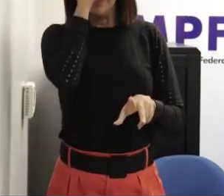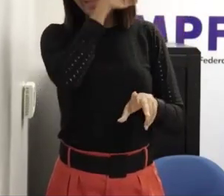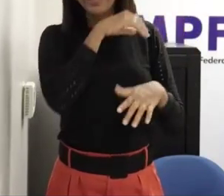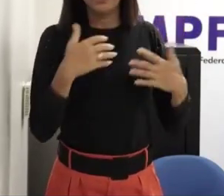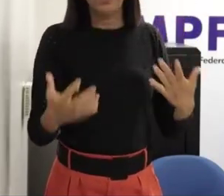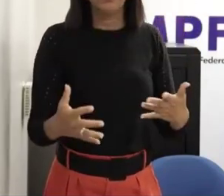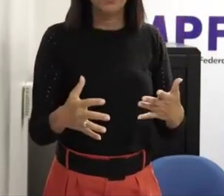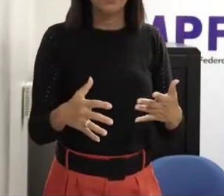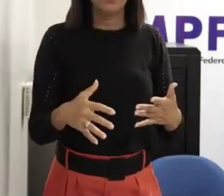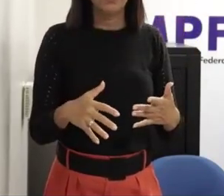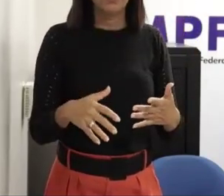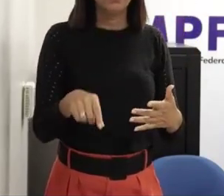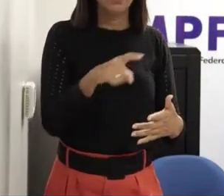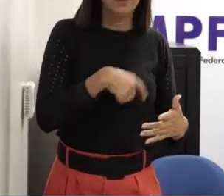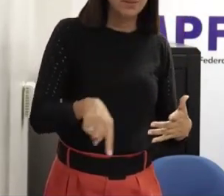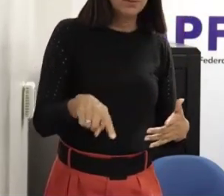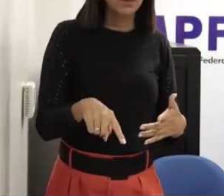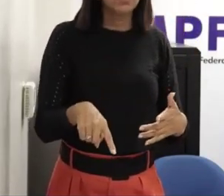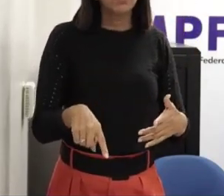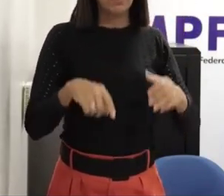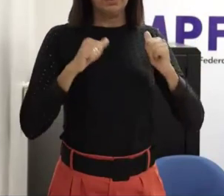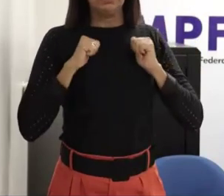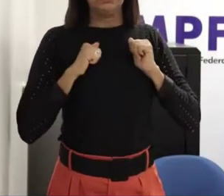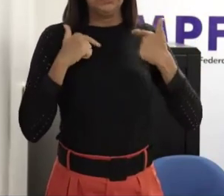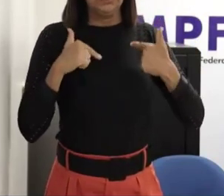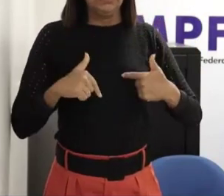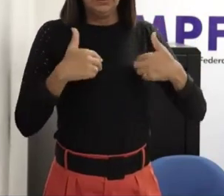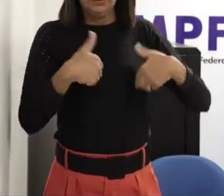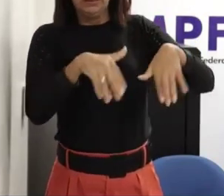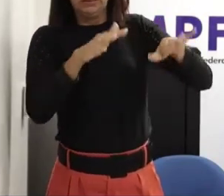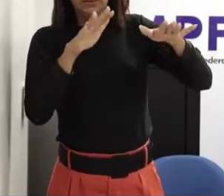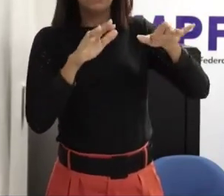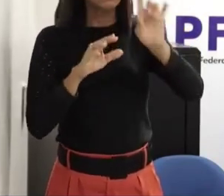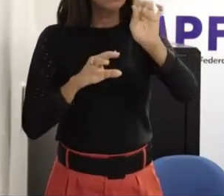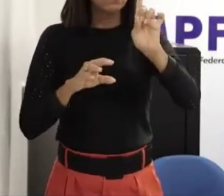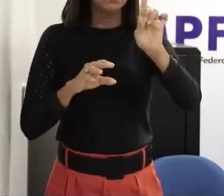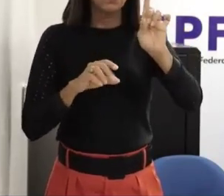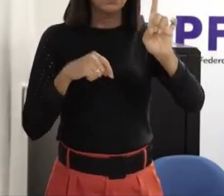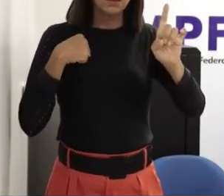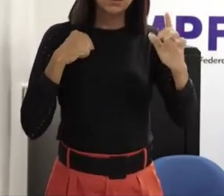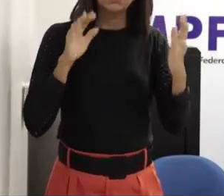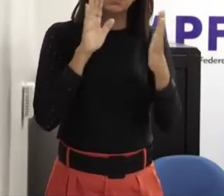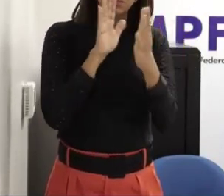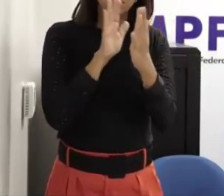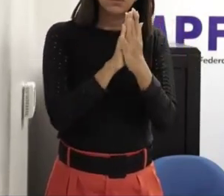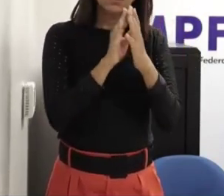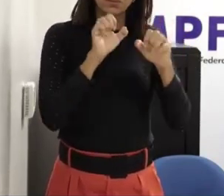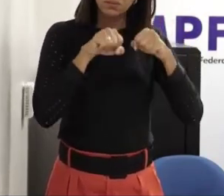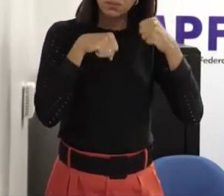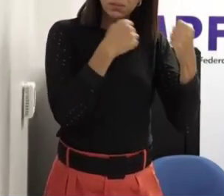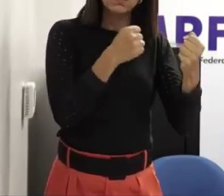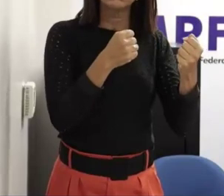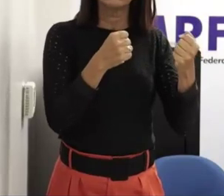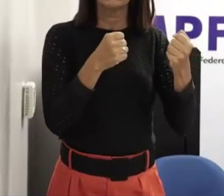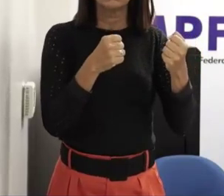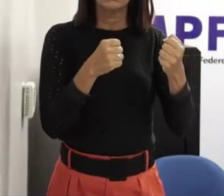para nós nos eximirmos dessa responsabilidade as equipes multidisciplinares nas escolas necessariamente em cada